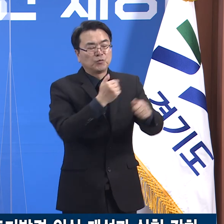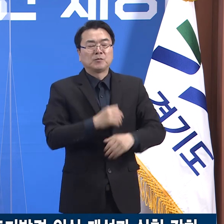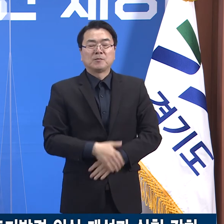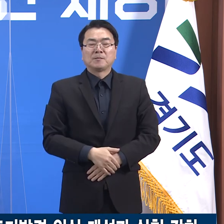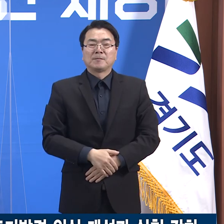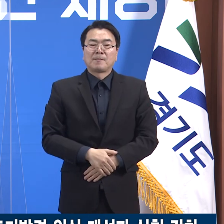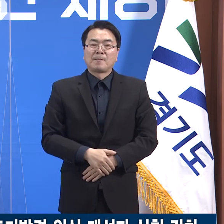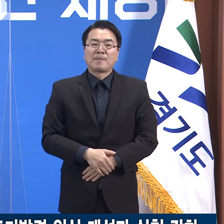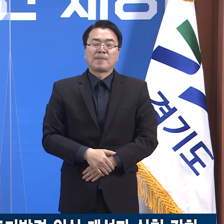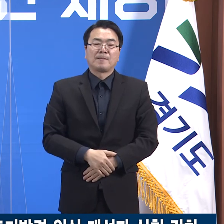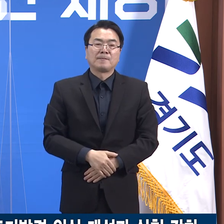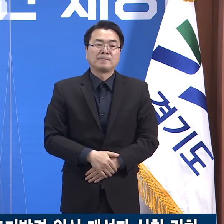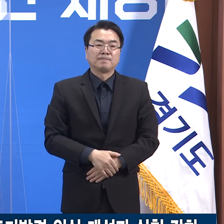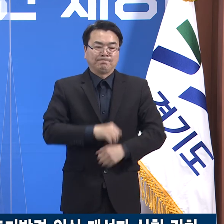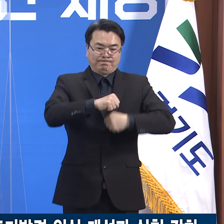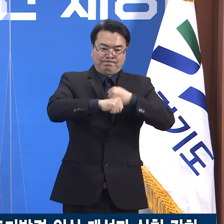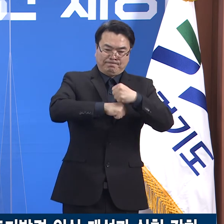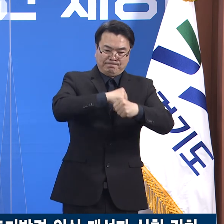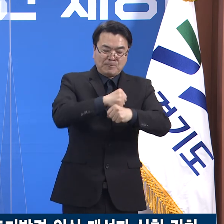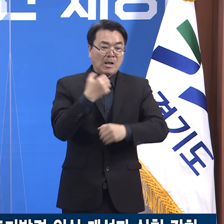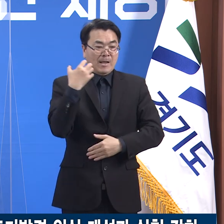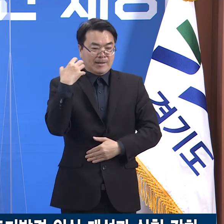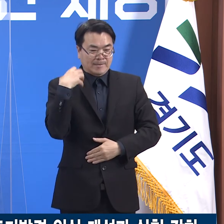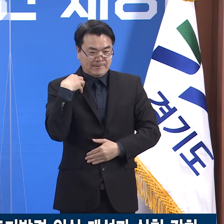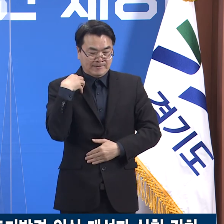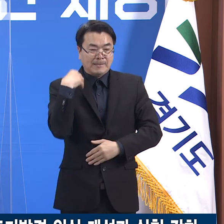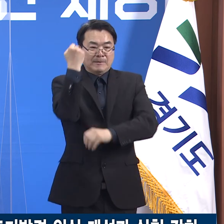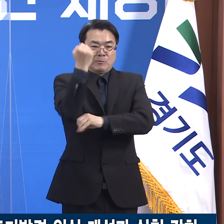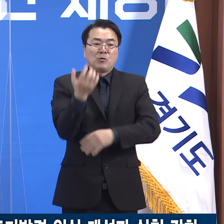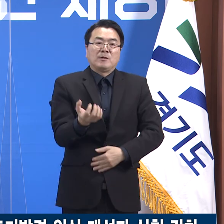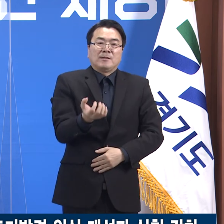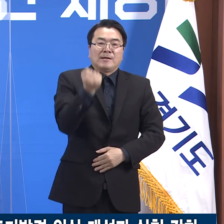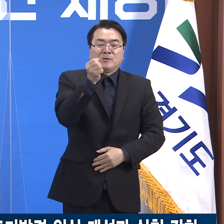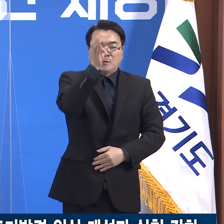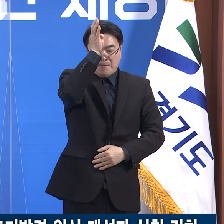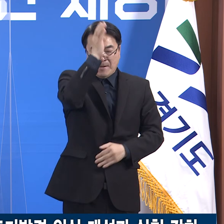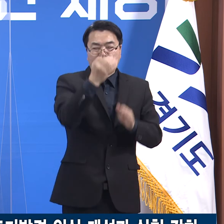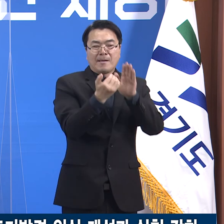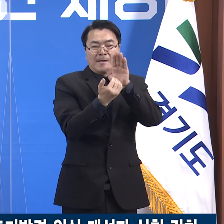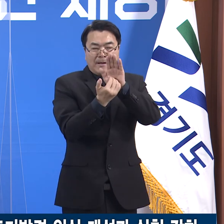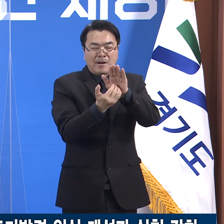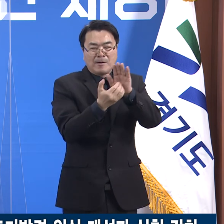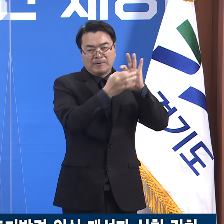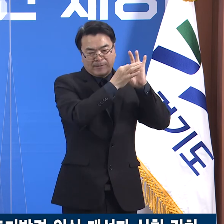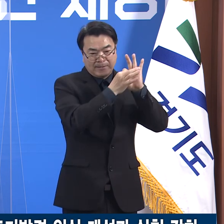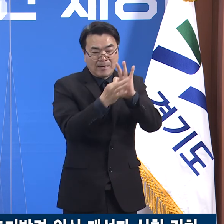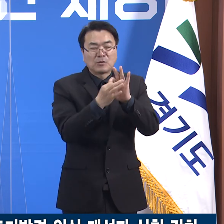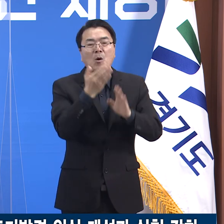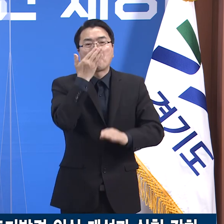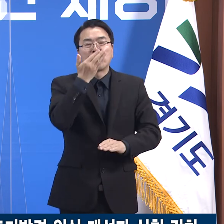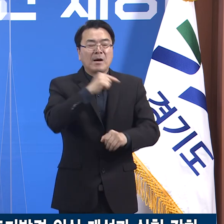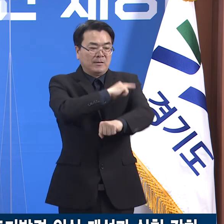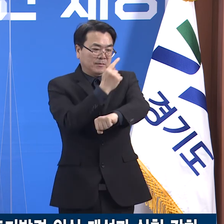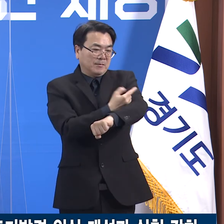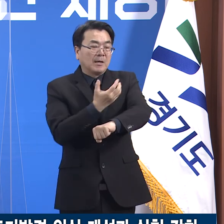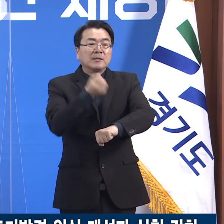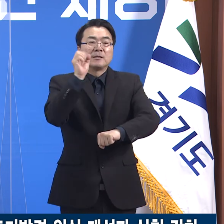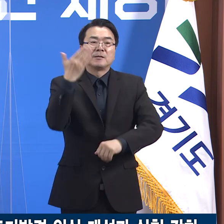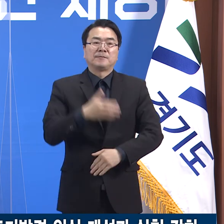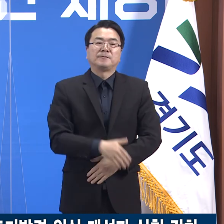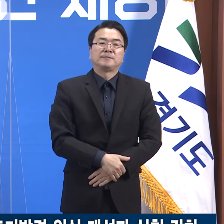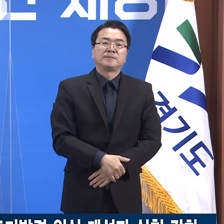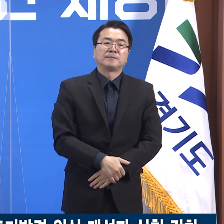자율과 책임에 기반을 둔 방역만이 지속 가능합니다. 2020년에는 효과에만